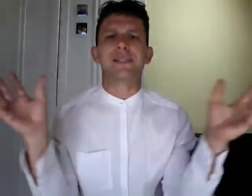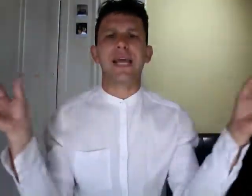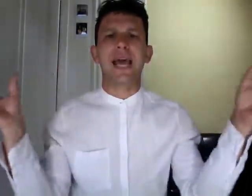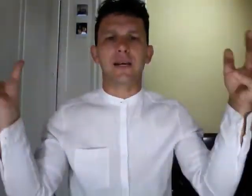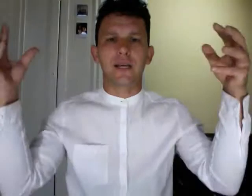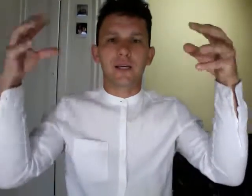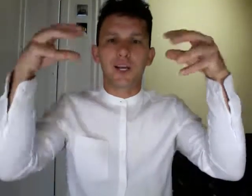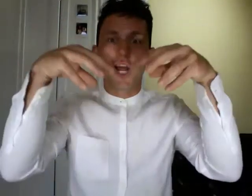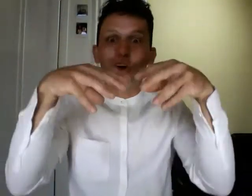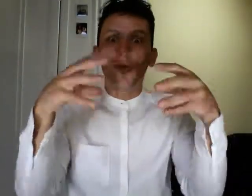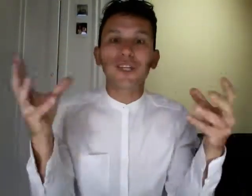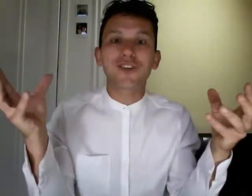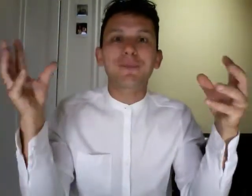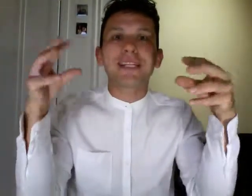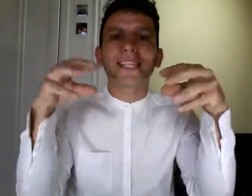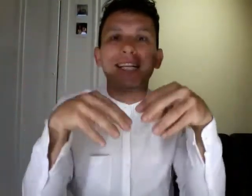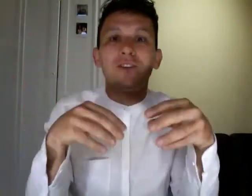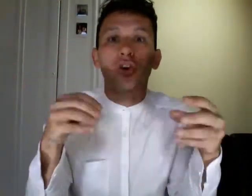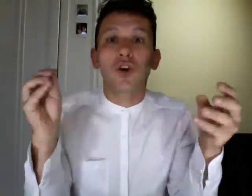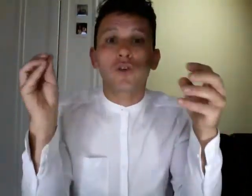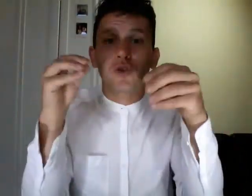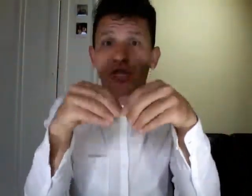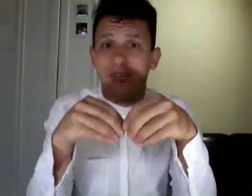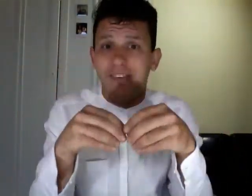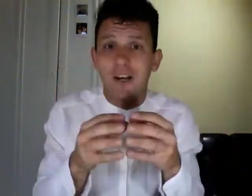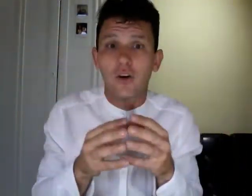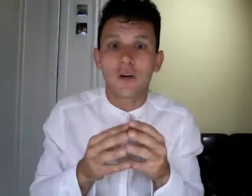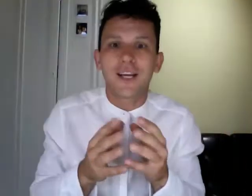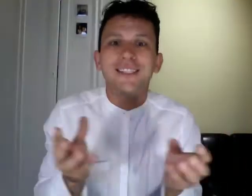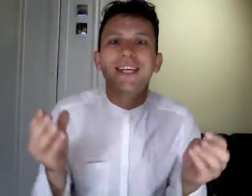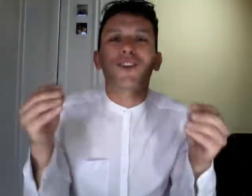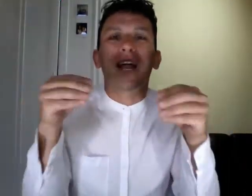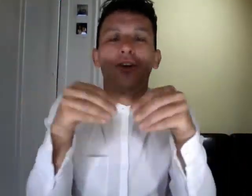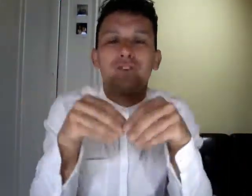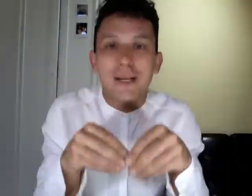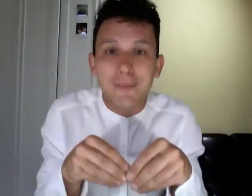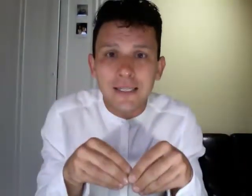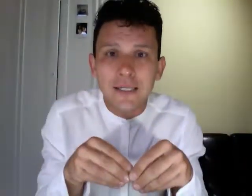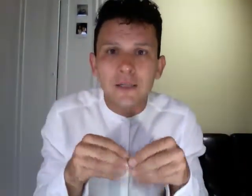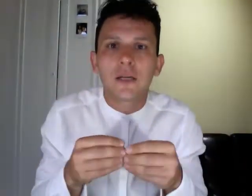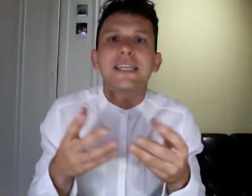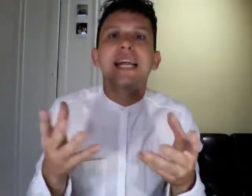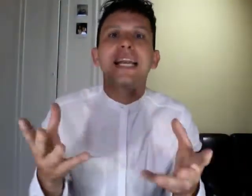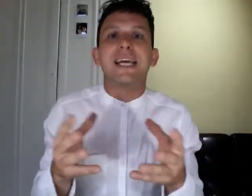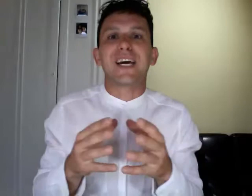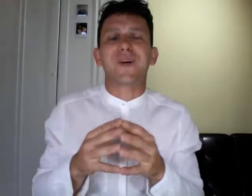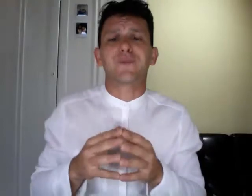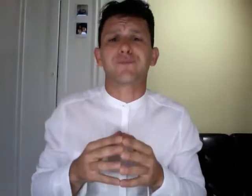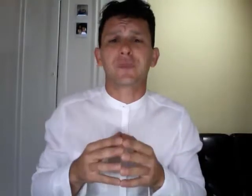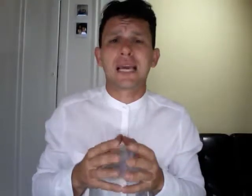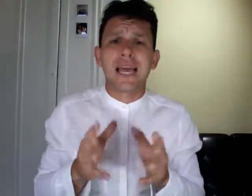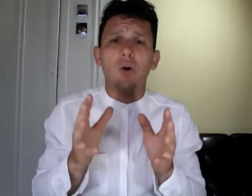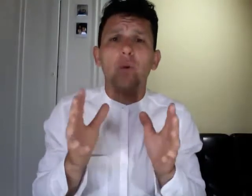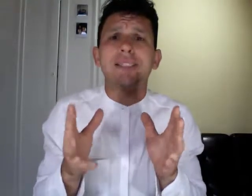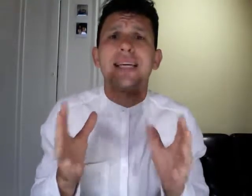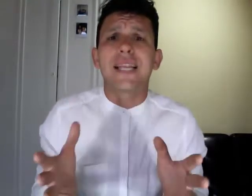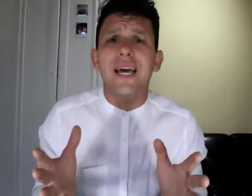esterni cominciano a mettere dentro il nostro cervello dentro la nostra mente delle idee queste idee